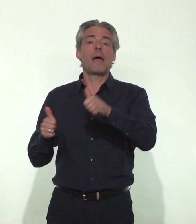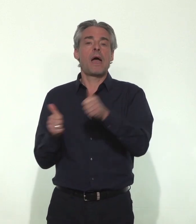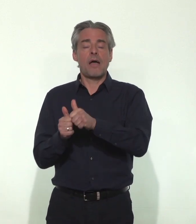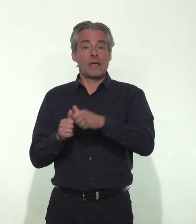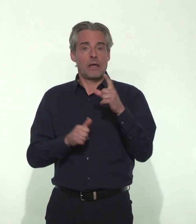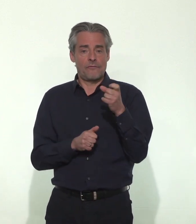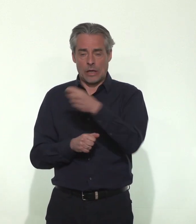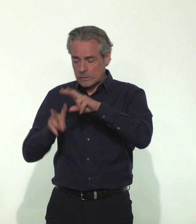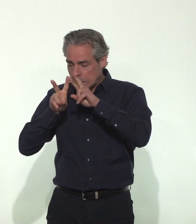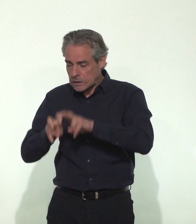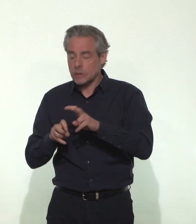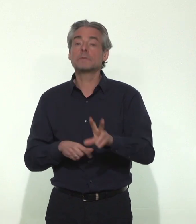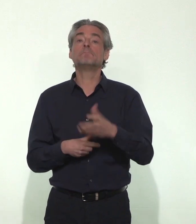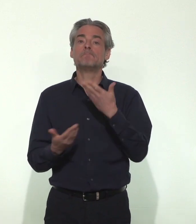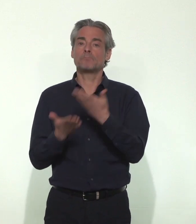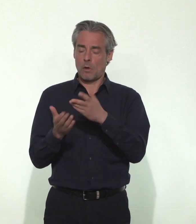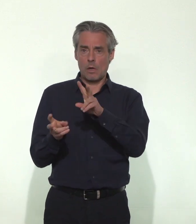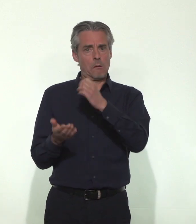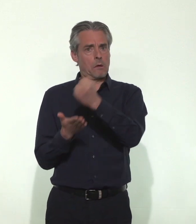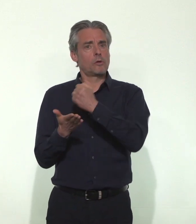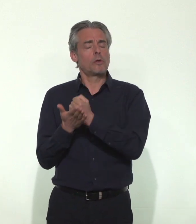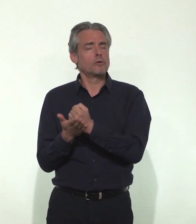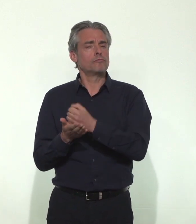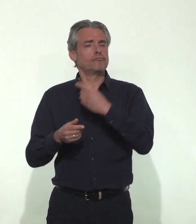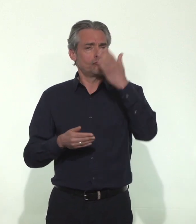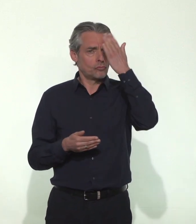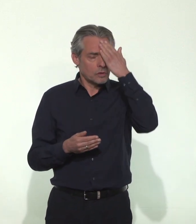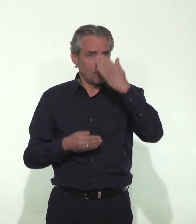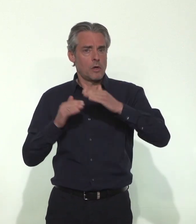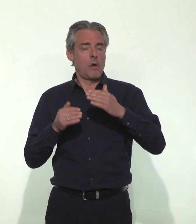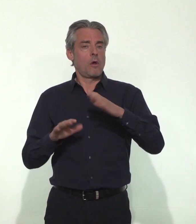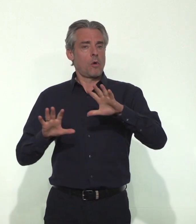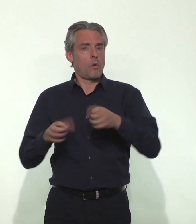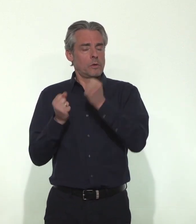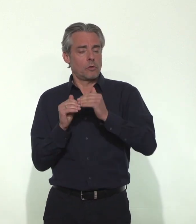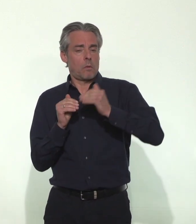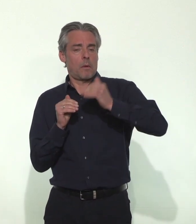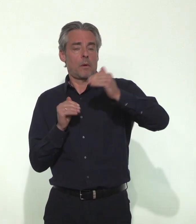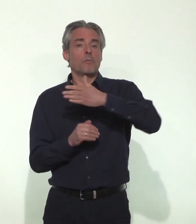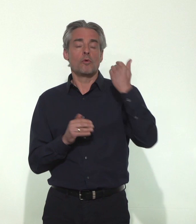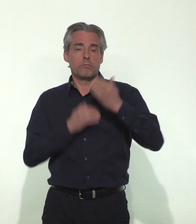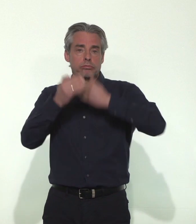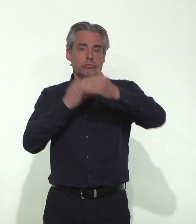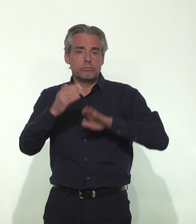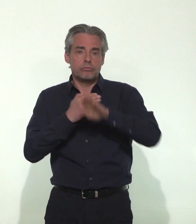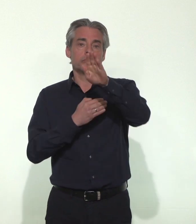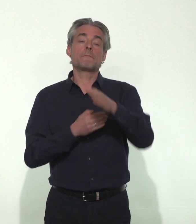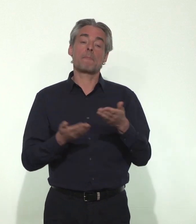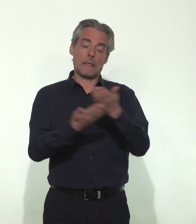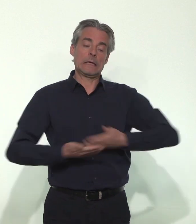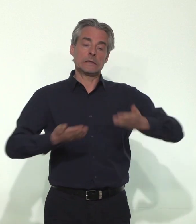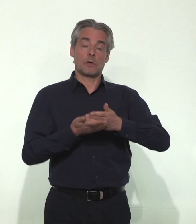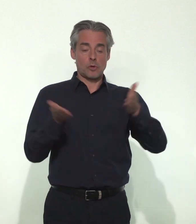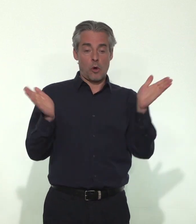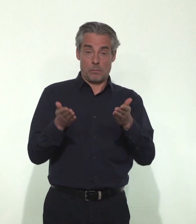recherche du virus. Notre capacité à réaliser ces tests, vous le savez, augmente fortement de jour en jour. La situation